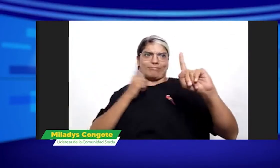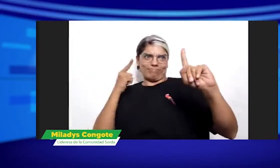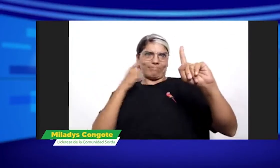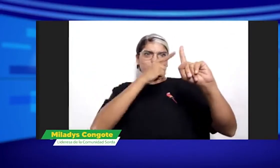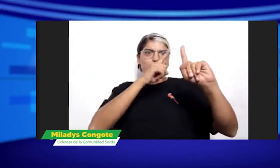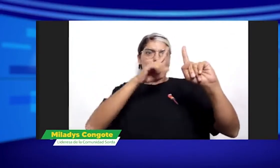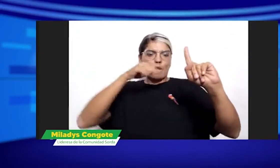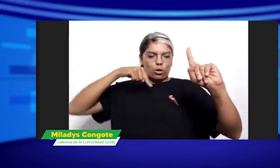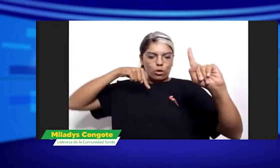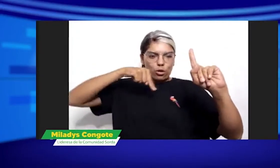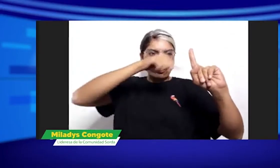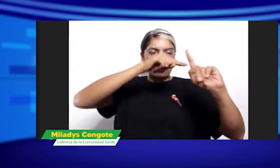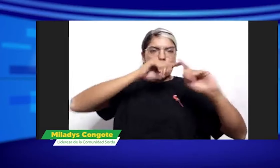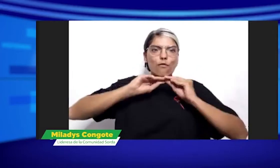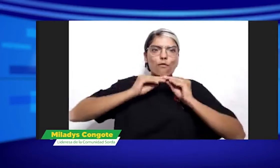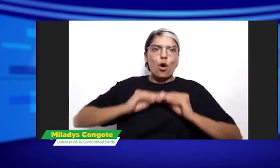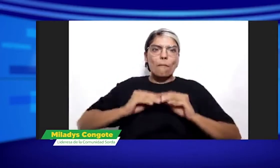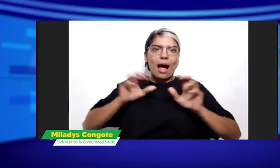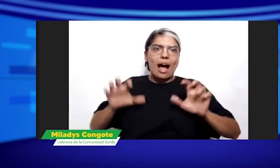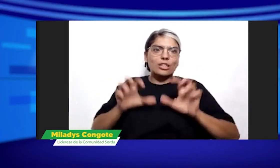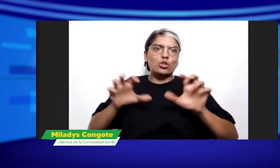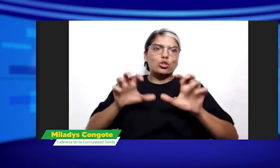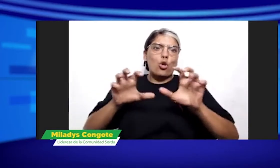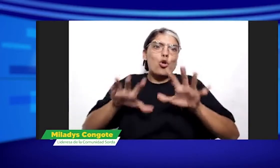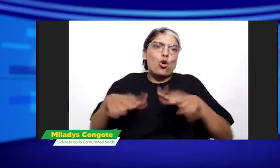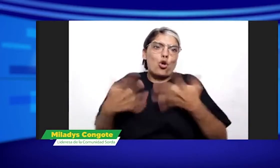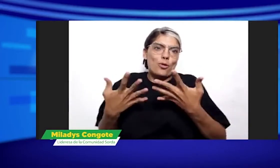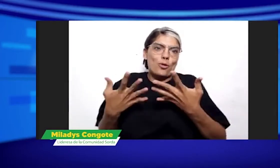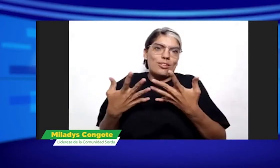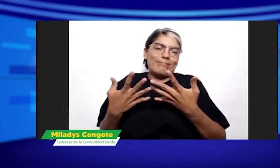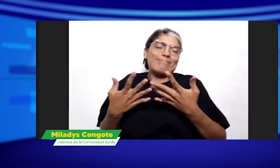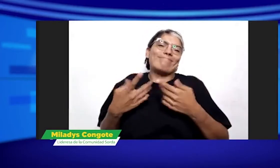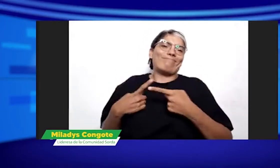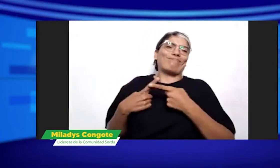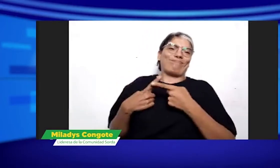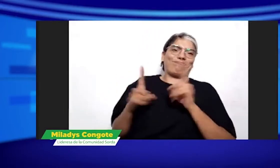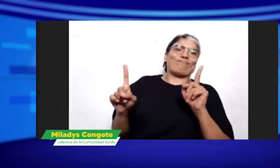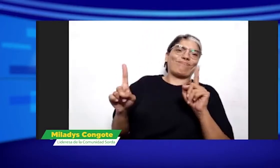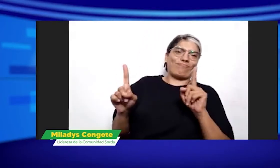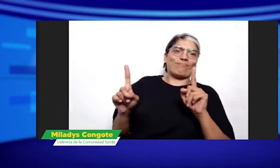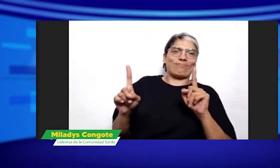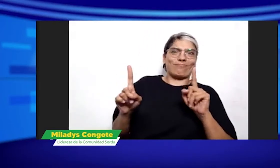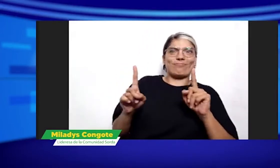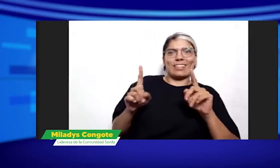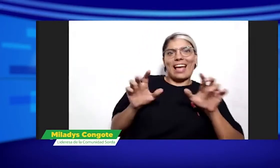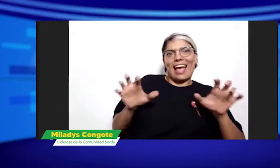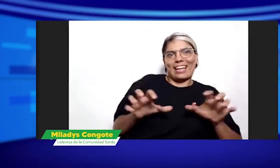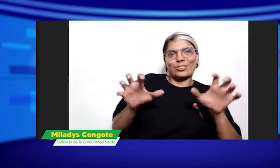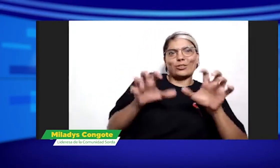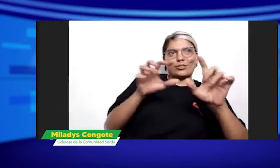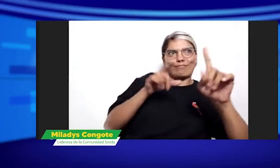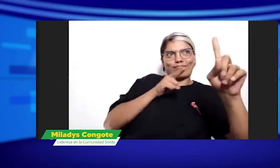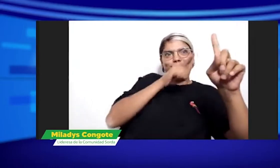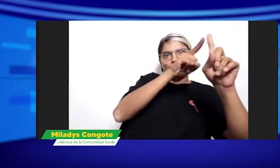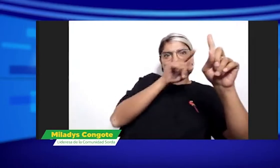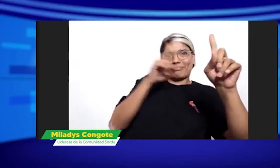de llegar a ese objetivo que es la comunidad sorda y esas acciones y esa forma de accionar es distinto